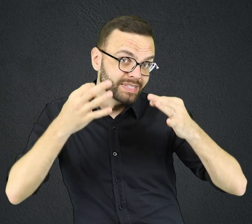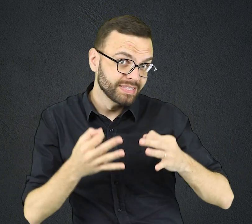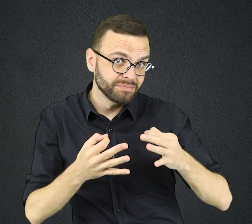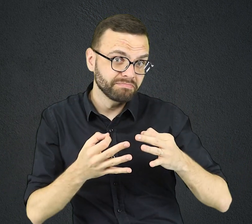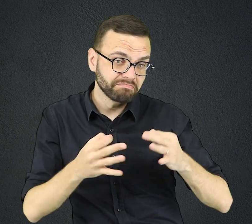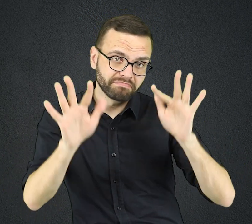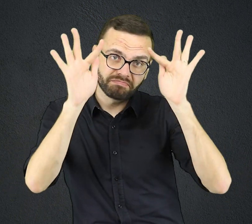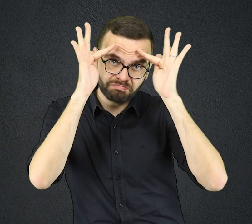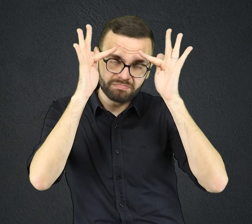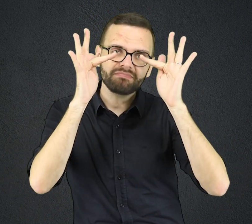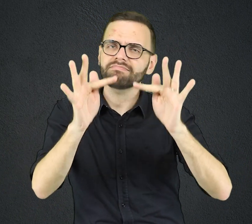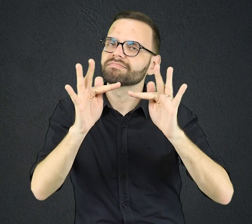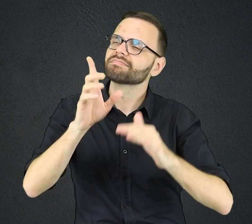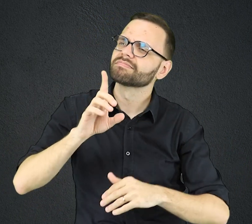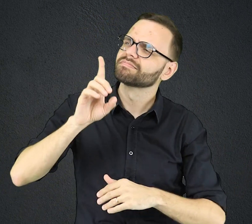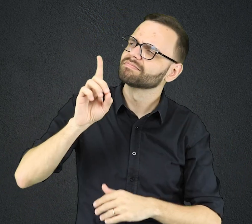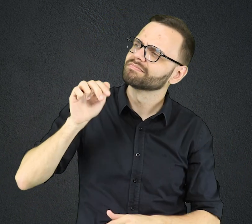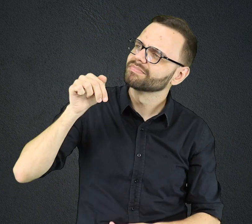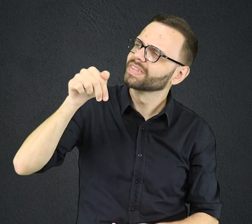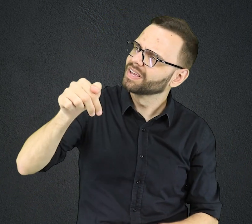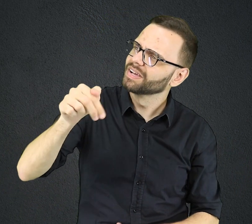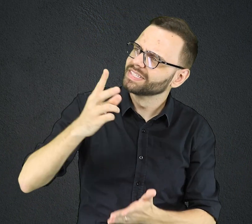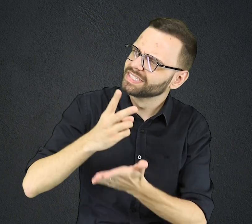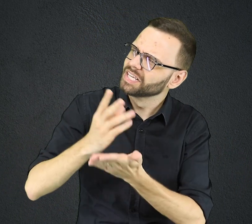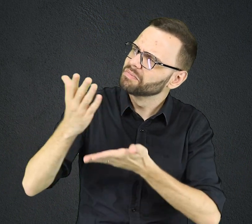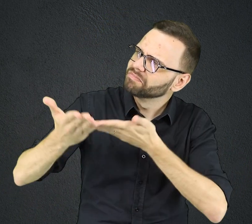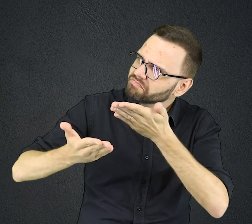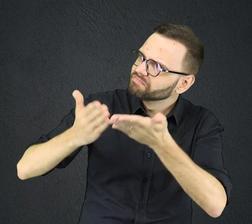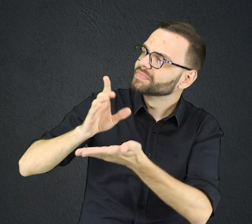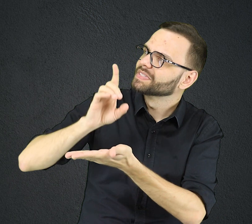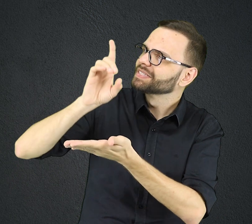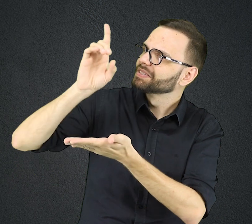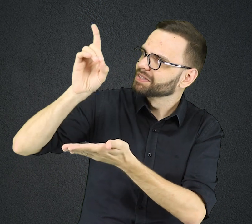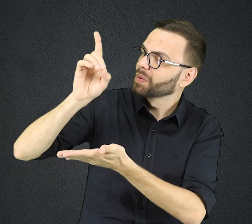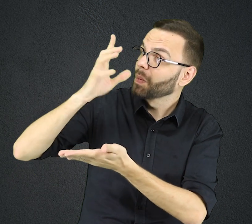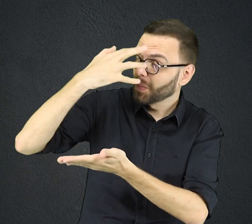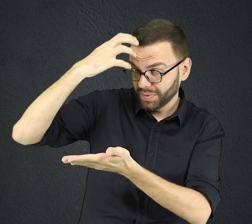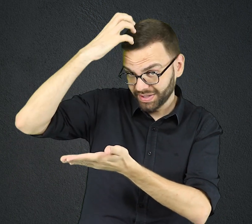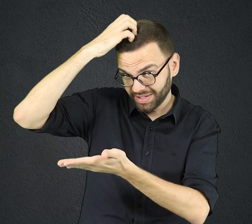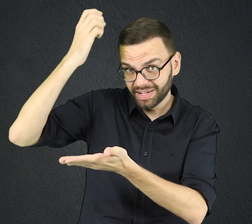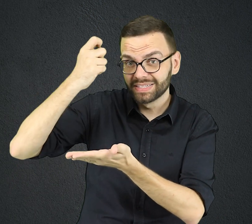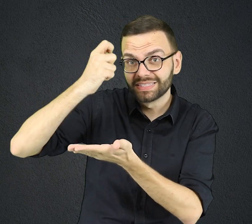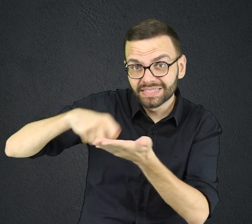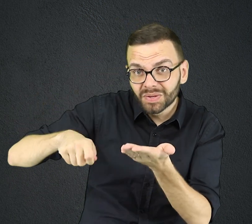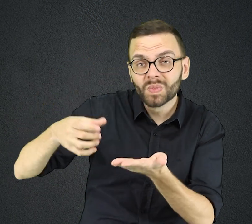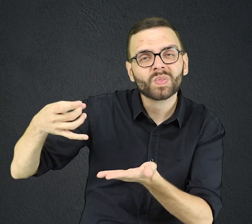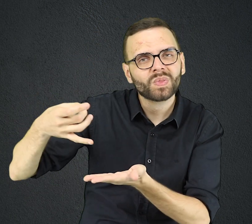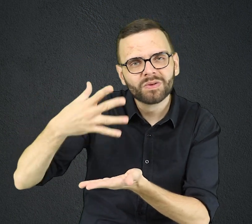Daniel engrandeceu a Deus. O rei assinou o novo decreto, segundo o qual agora todos deveriam temer